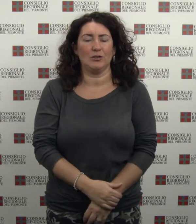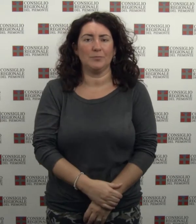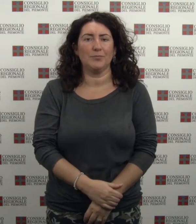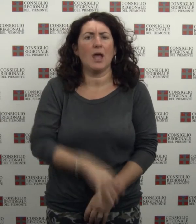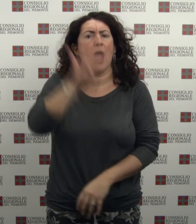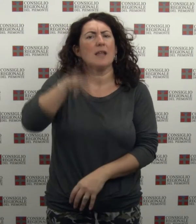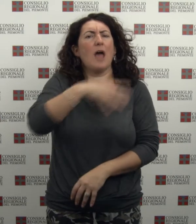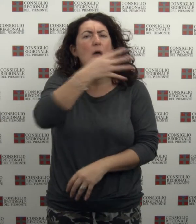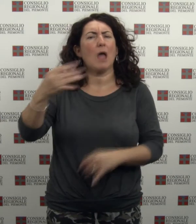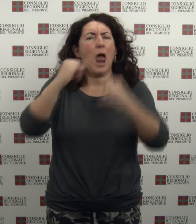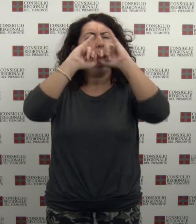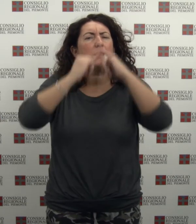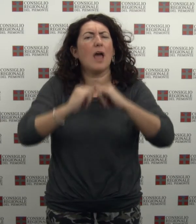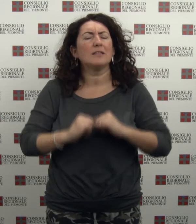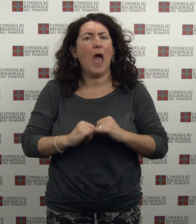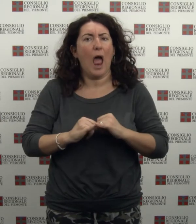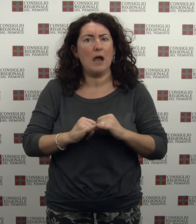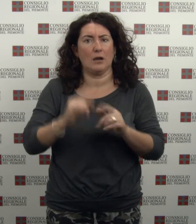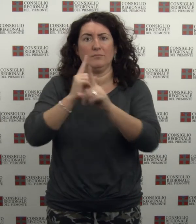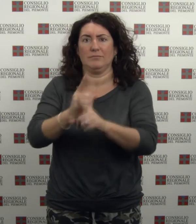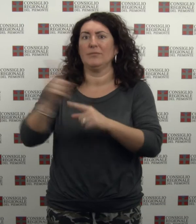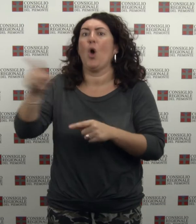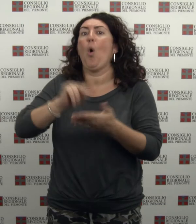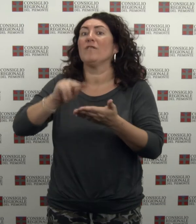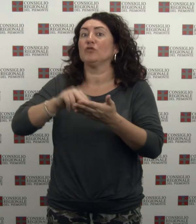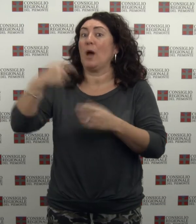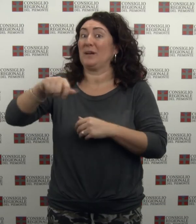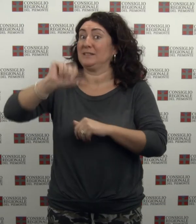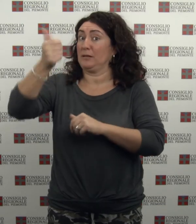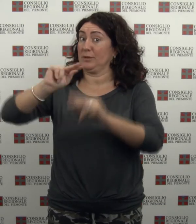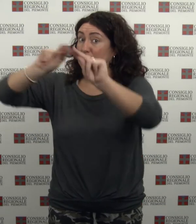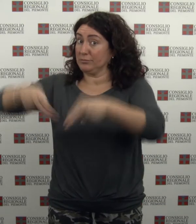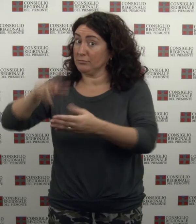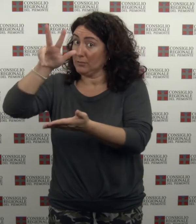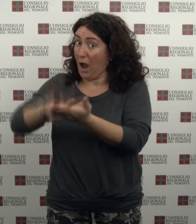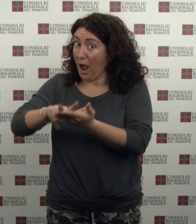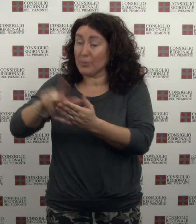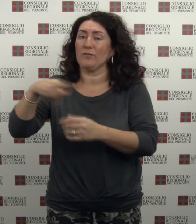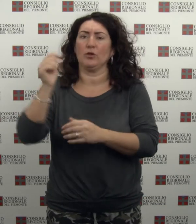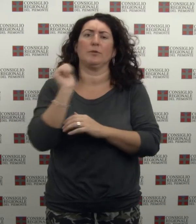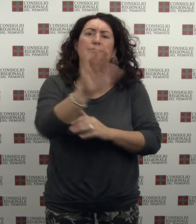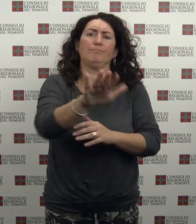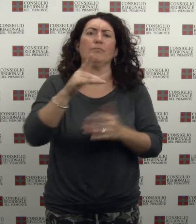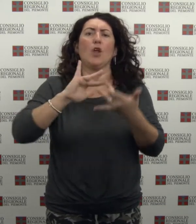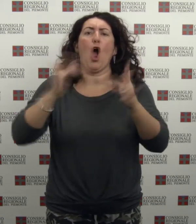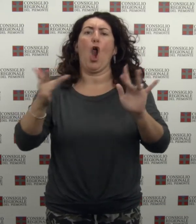dettagliate dopo l'approvazione dell'ufficio di presidenza verranno rese disponibili online sul sito del consiglio